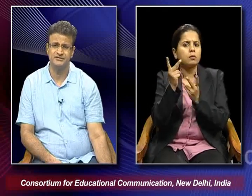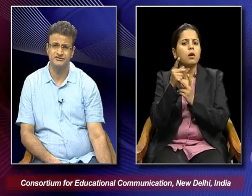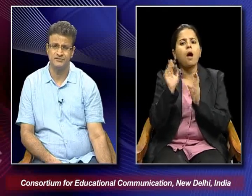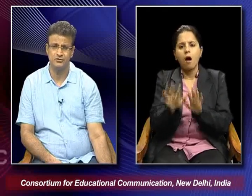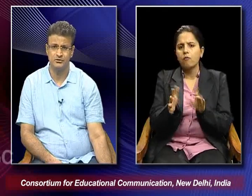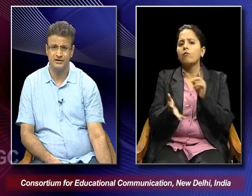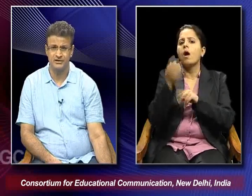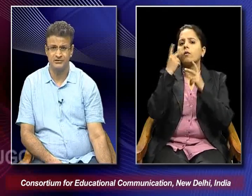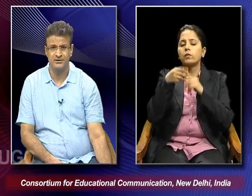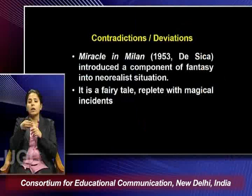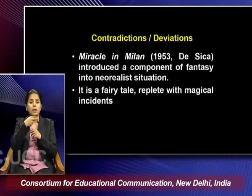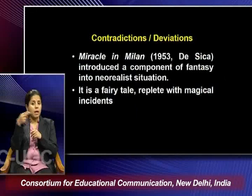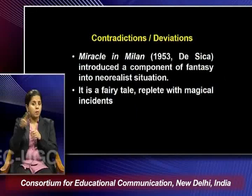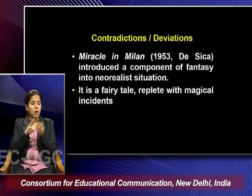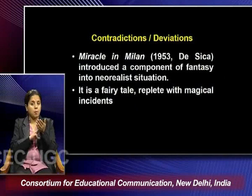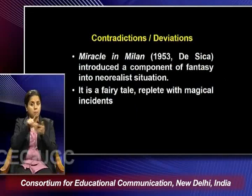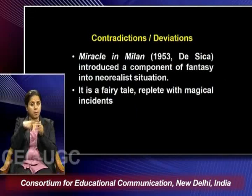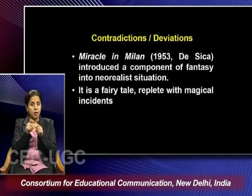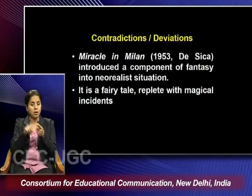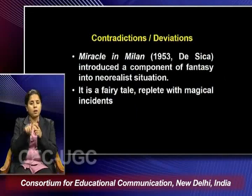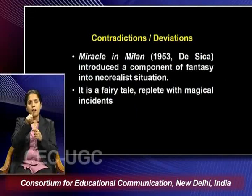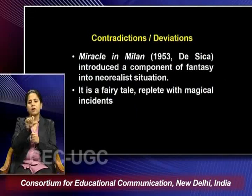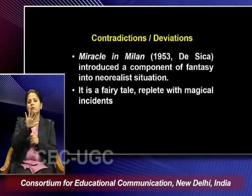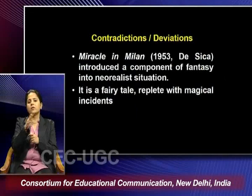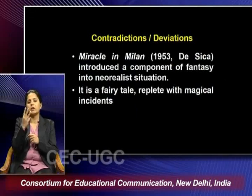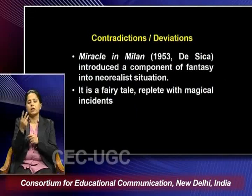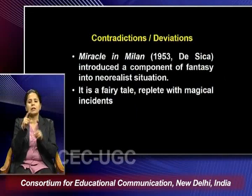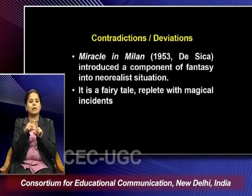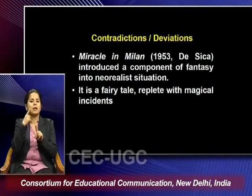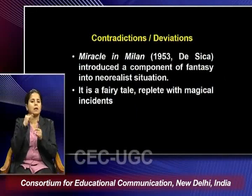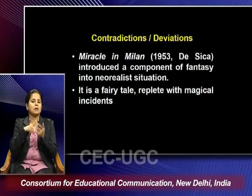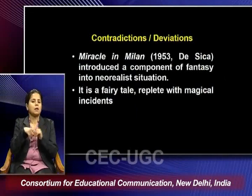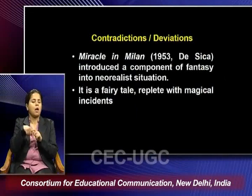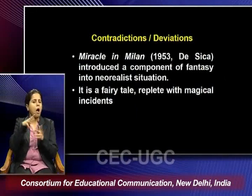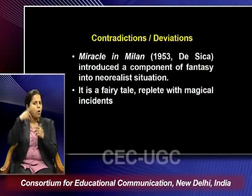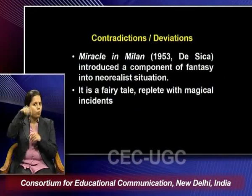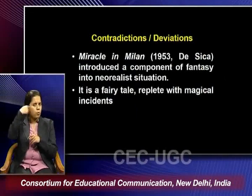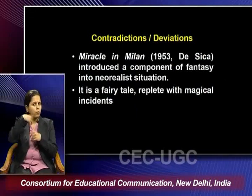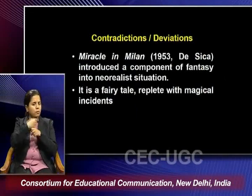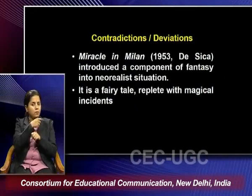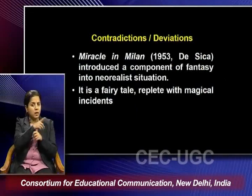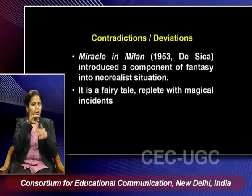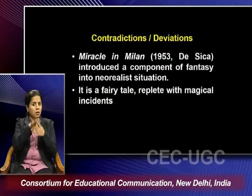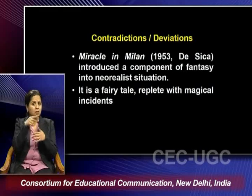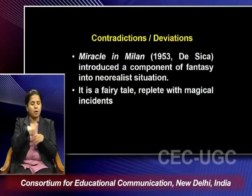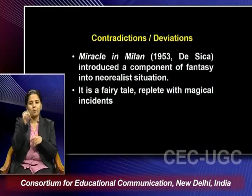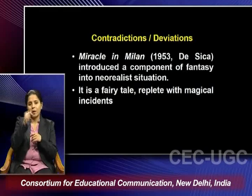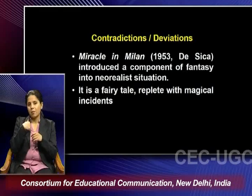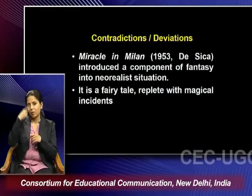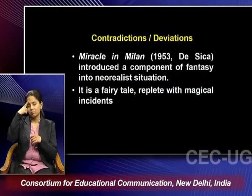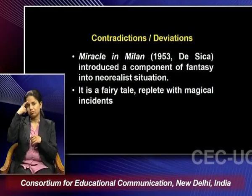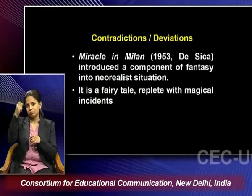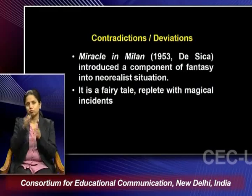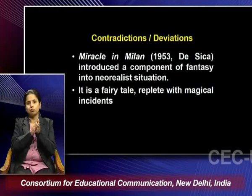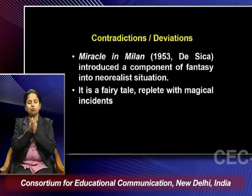and there was a film called Miracle in Milan in 1953 by D. Sika and how it introduced a component of fantasy into the Neuralist